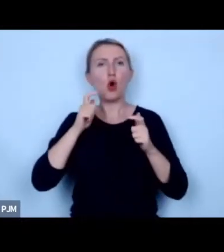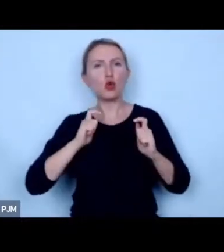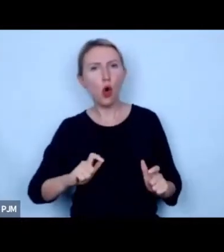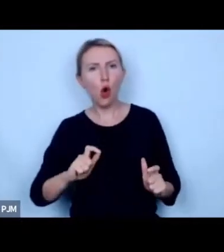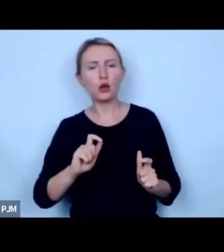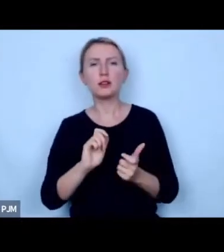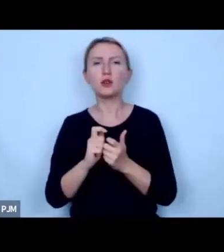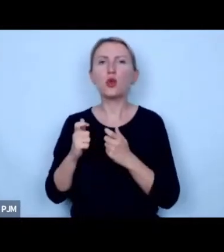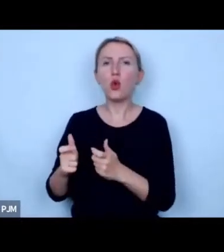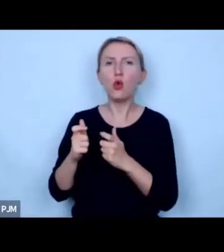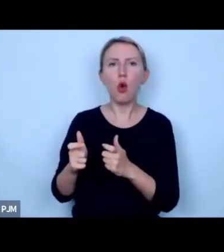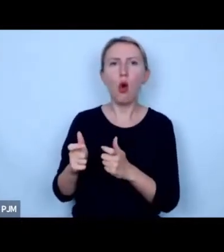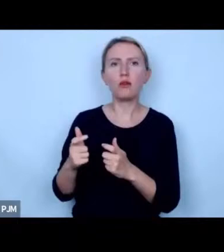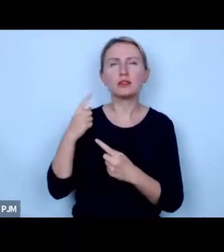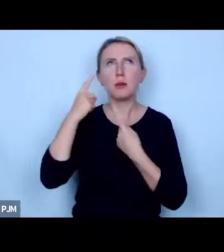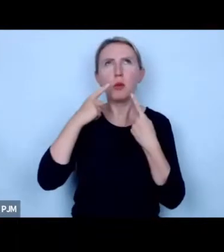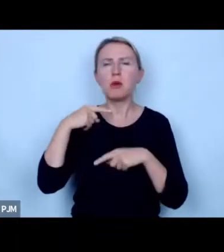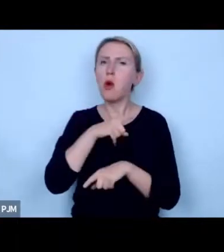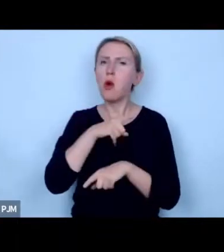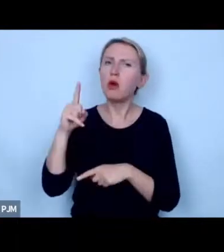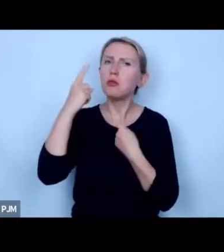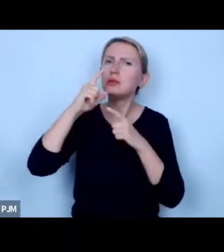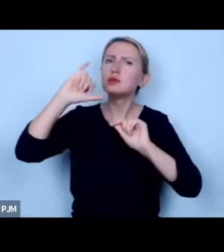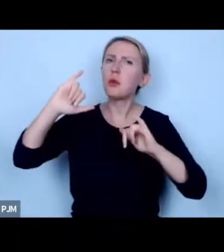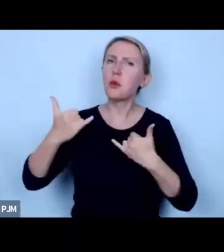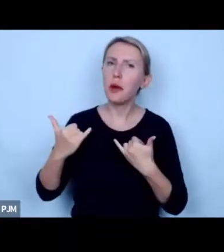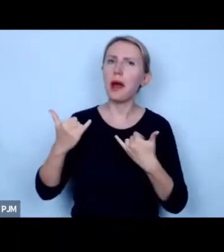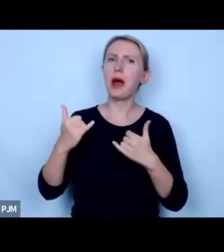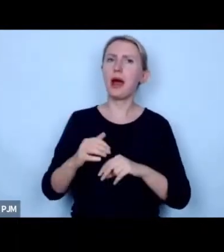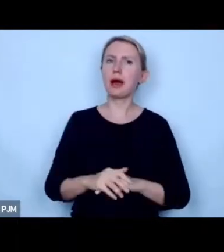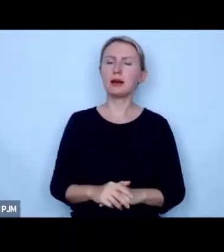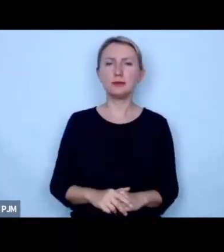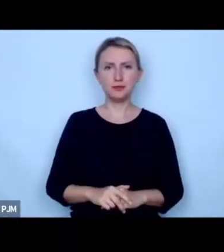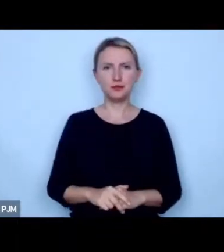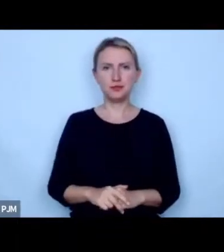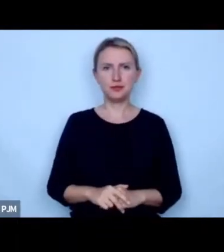czy do hodowców tutaj jasne że trzeba